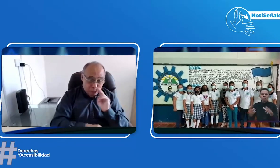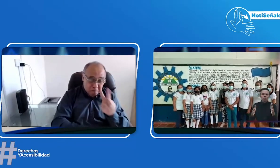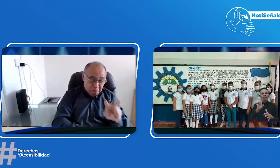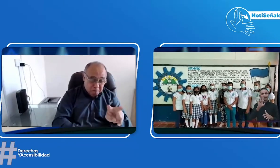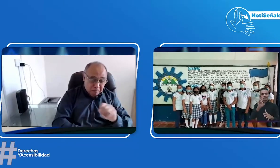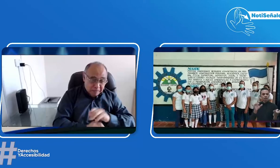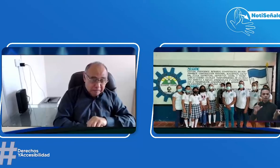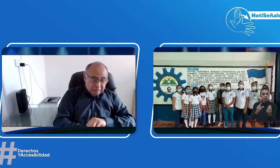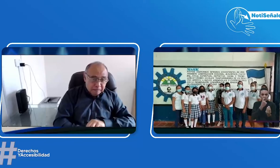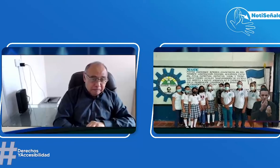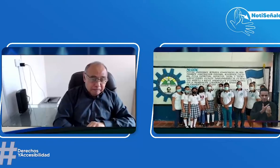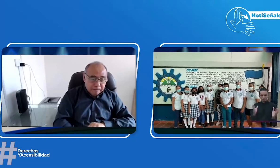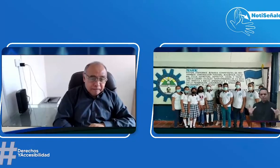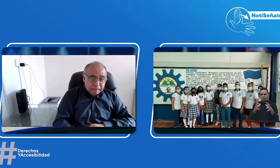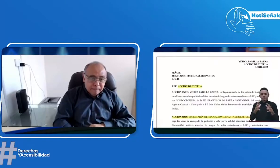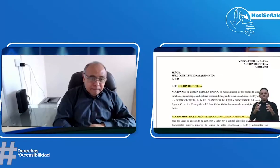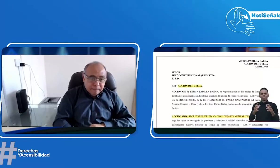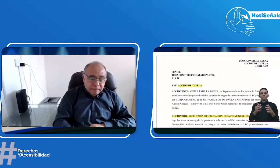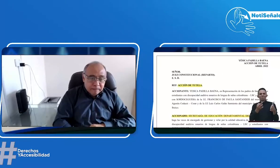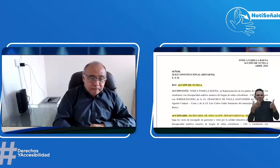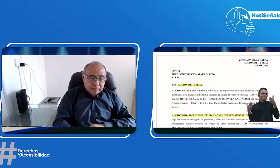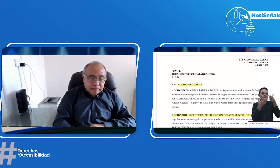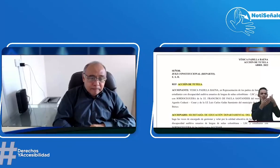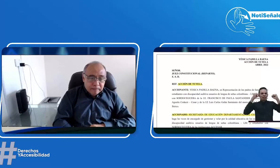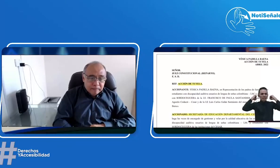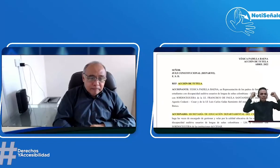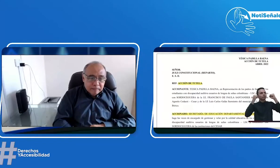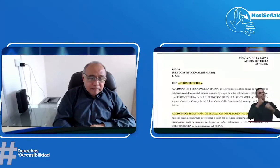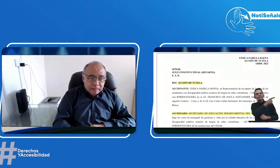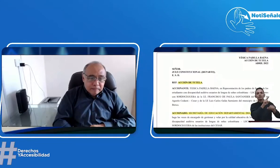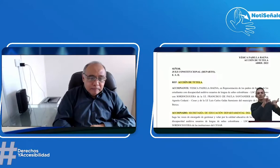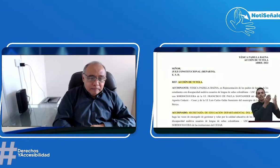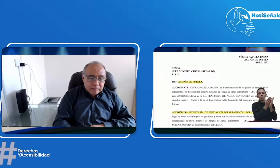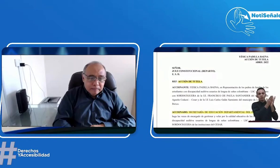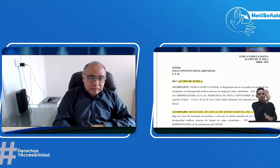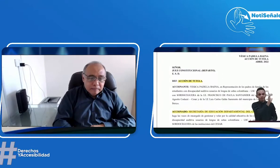responder, aquí lo vemos en este video, es el que estamos viendo.